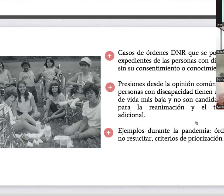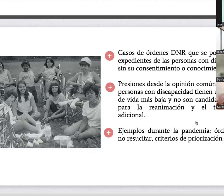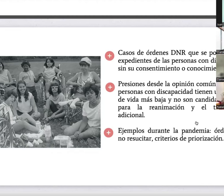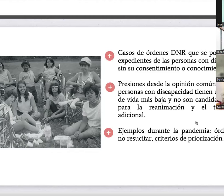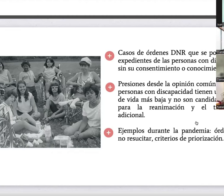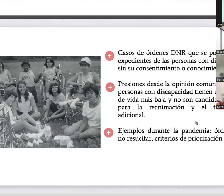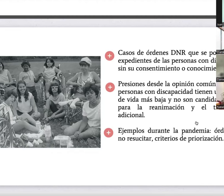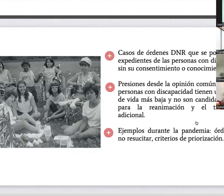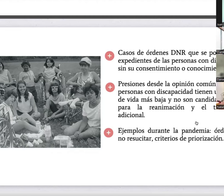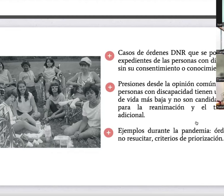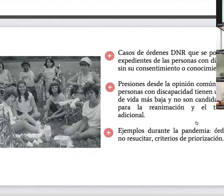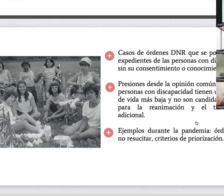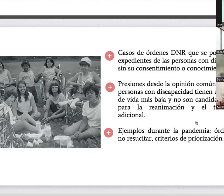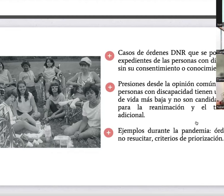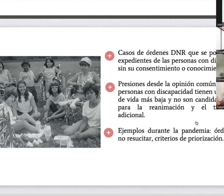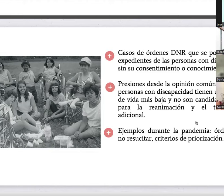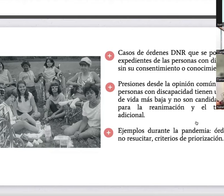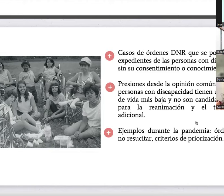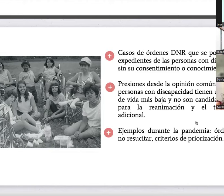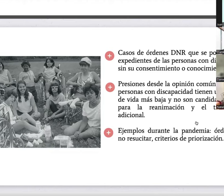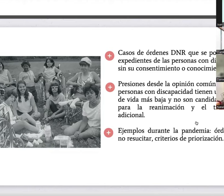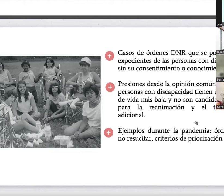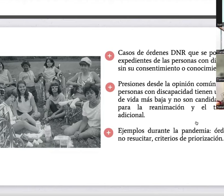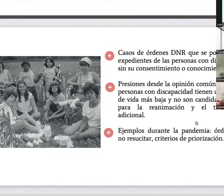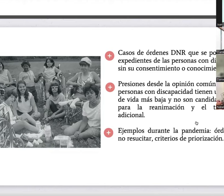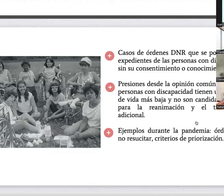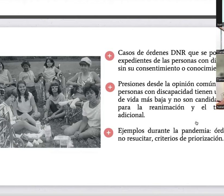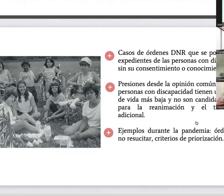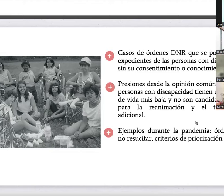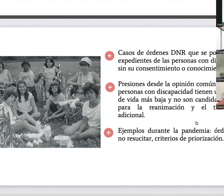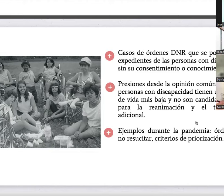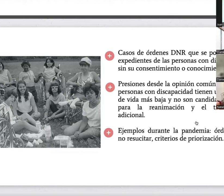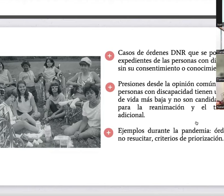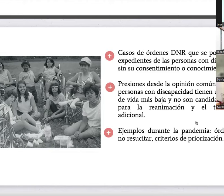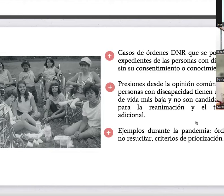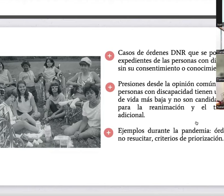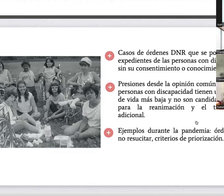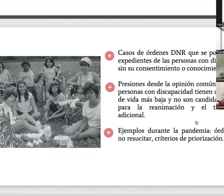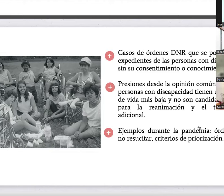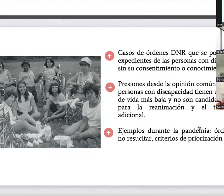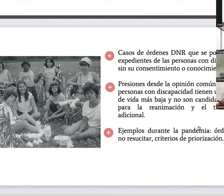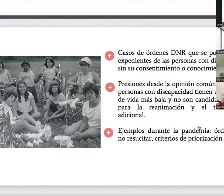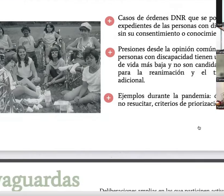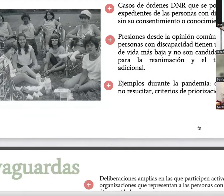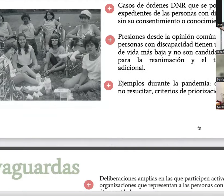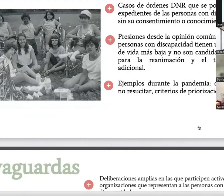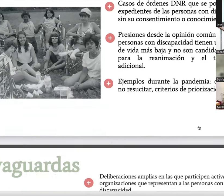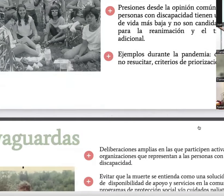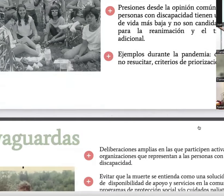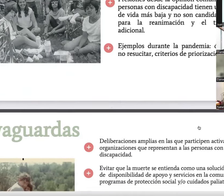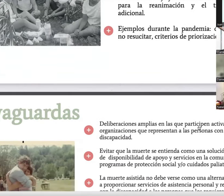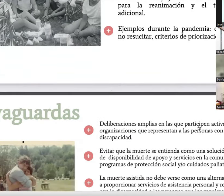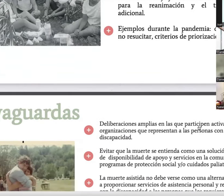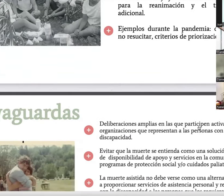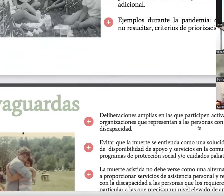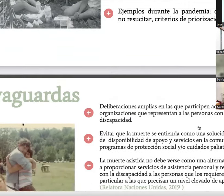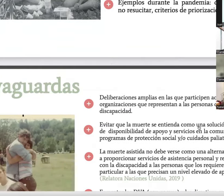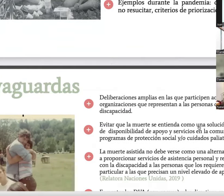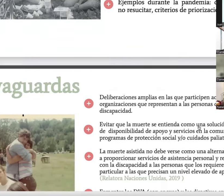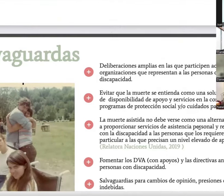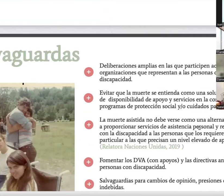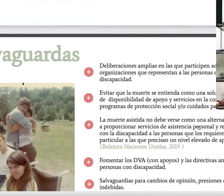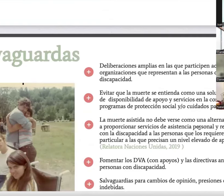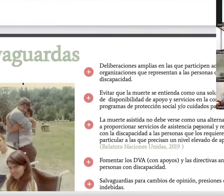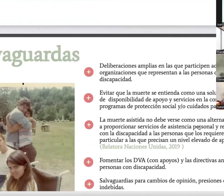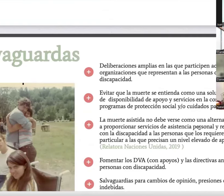mala quien quiere vivir así o sea piensen todos esos esos mensajes como podrían llegar a impactar esta decisión entonces ahora sí voy a contestar tu